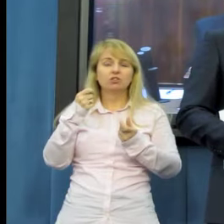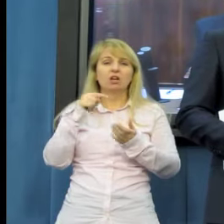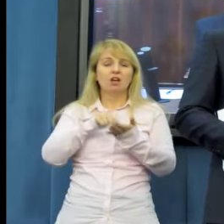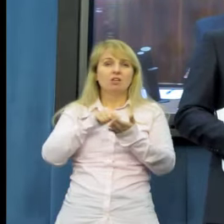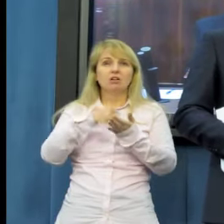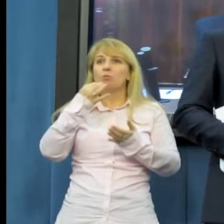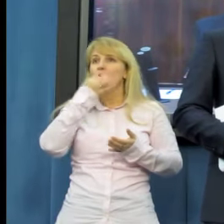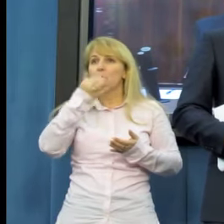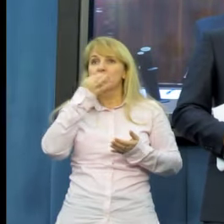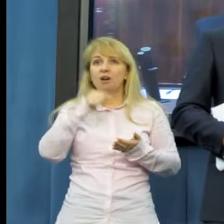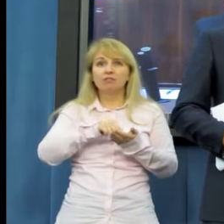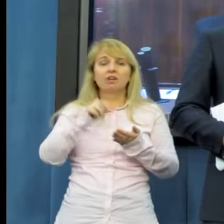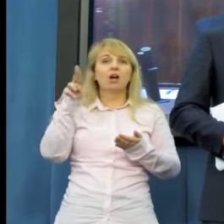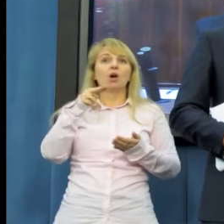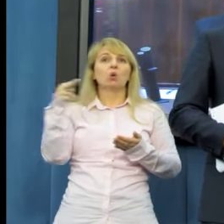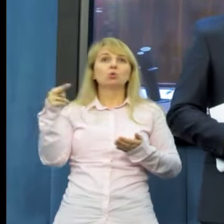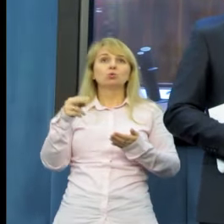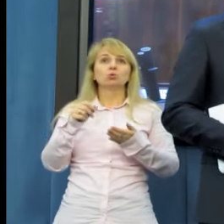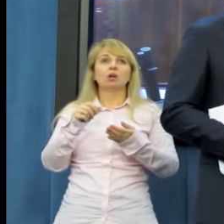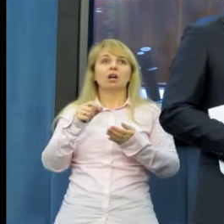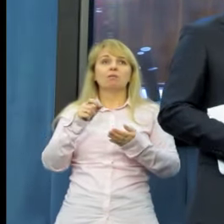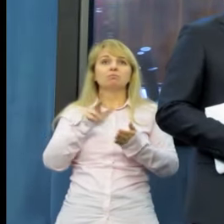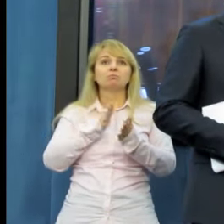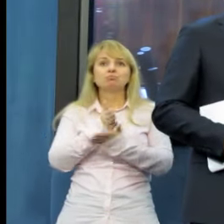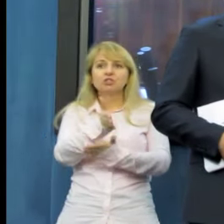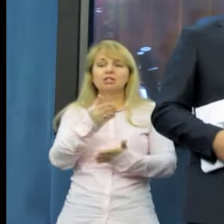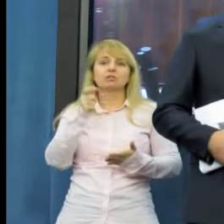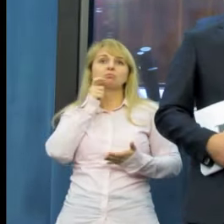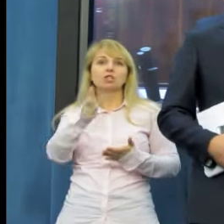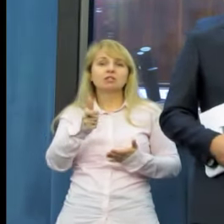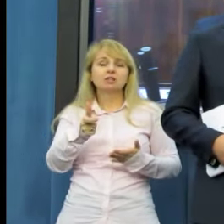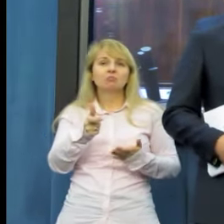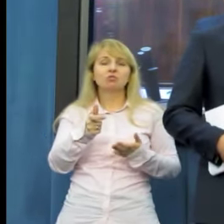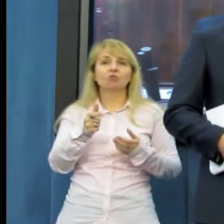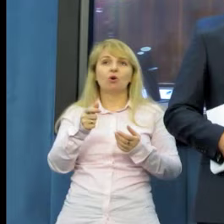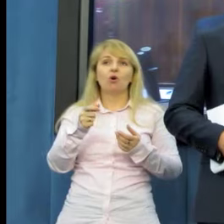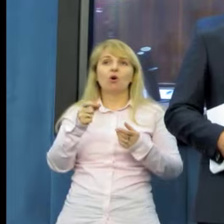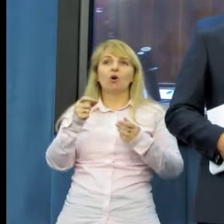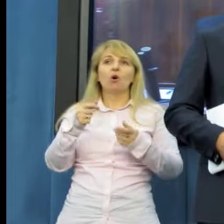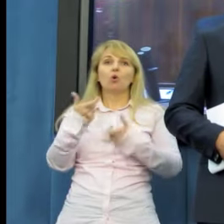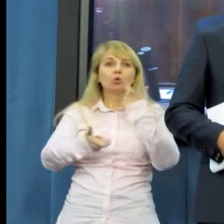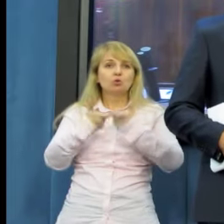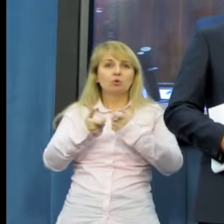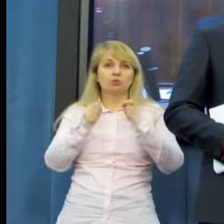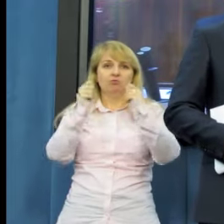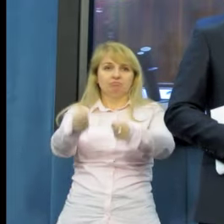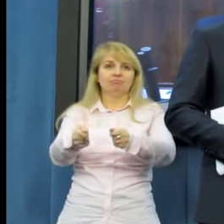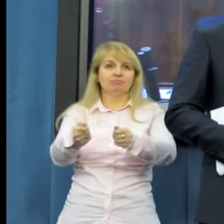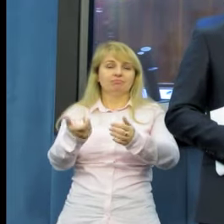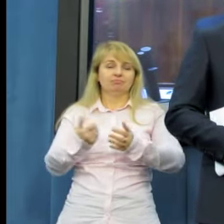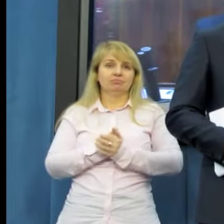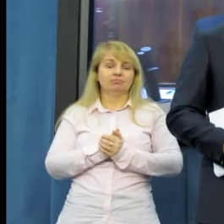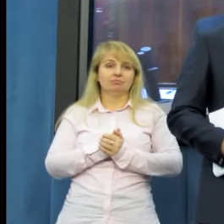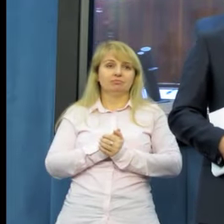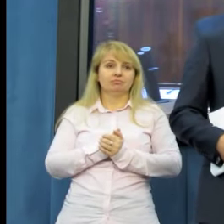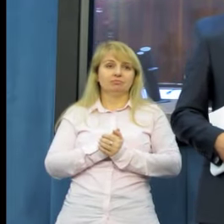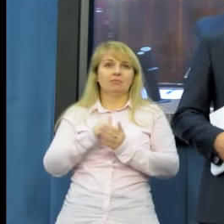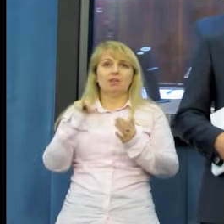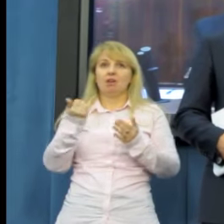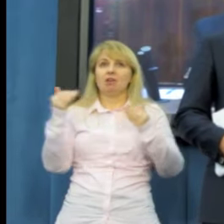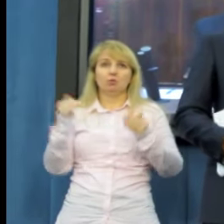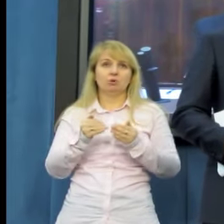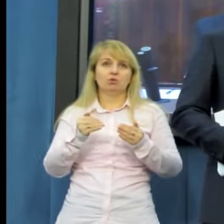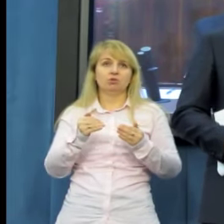sposób przestępczy, to jest dobre określenie, została do tego budżetu złożona.